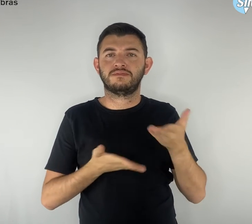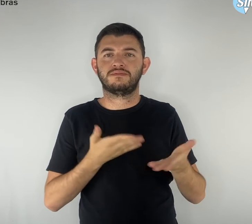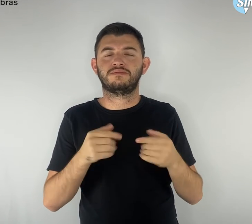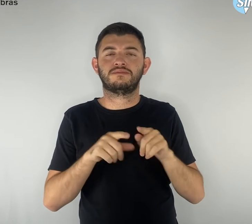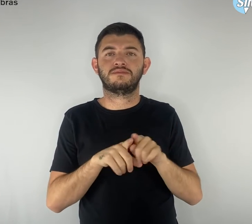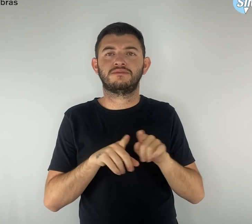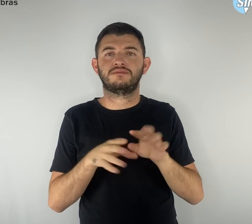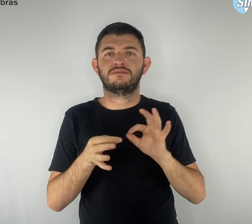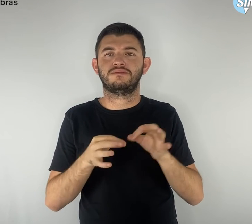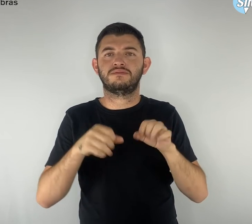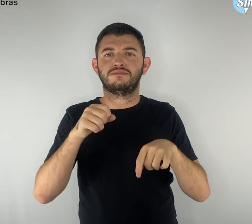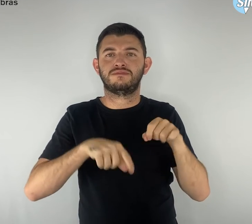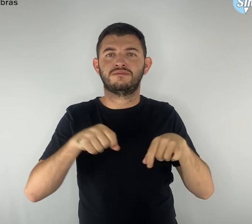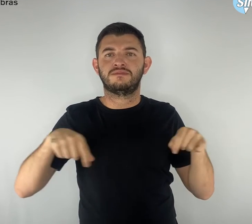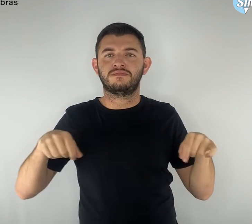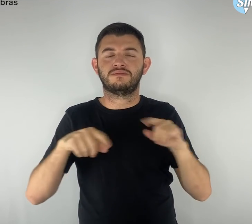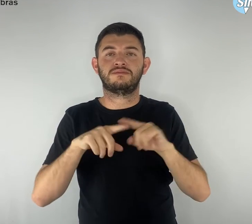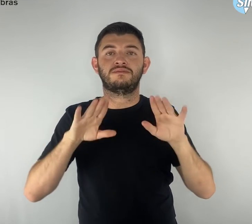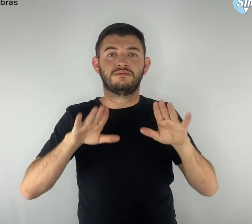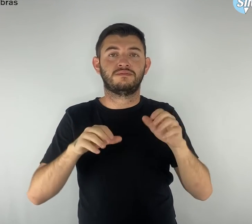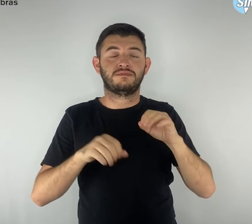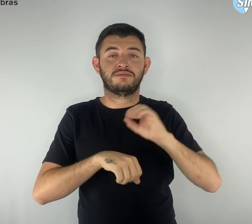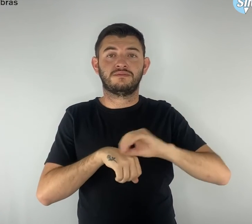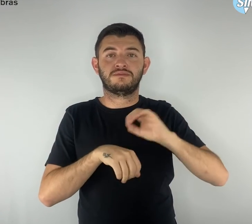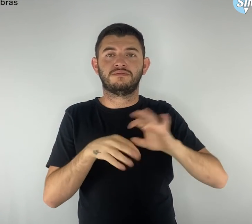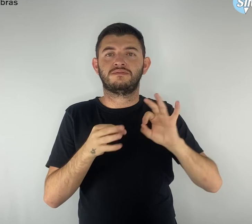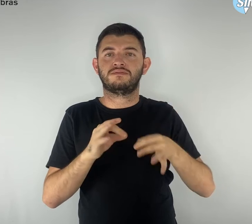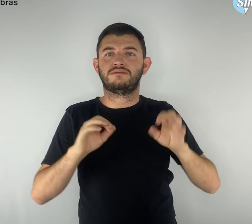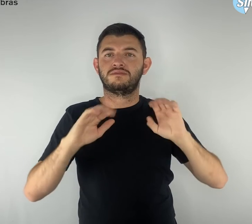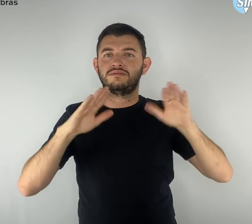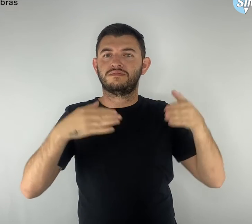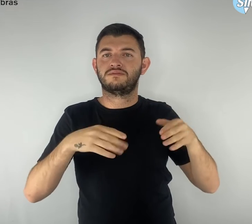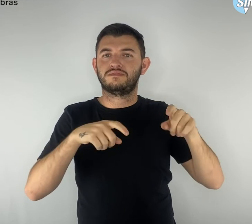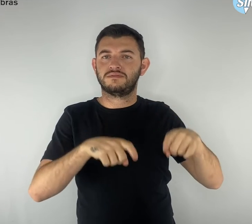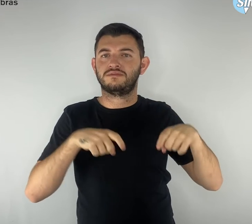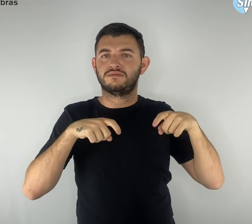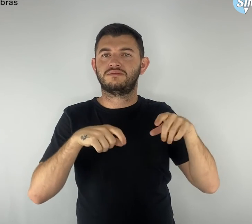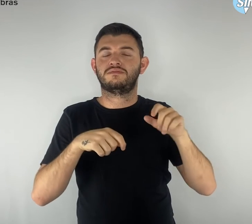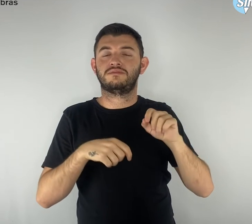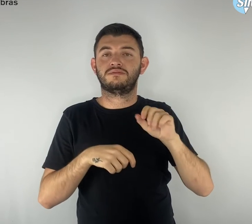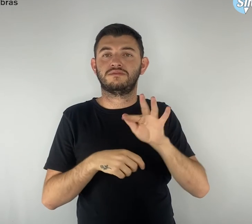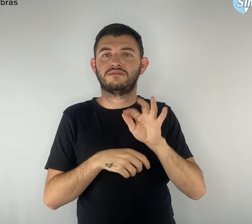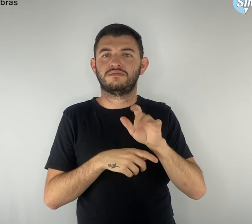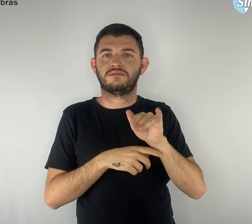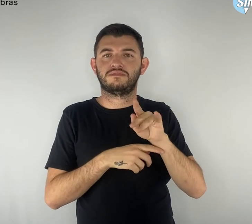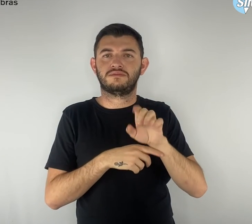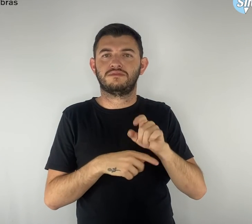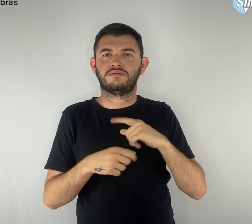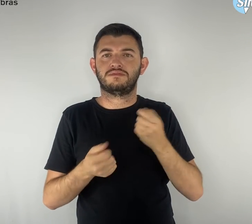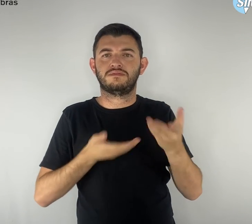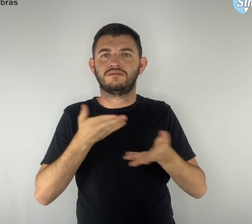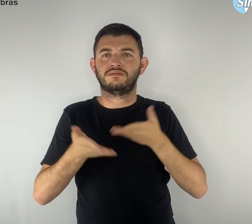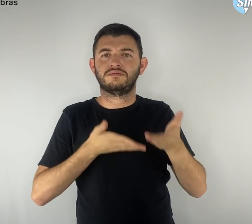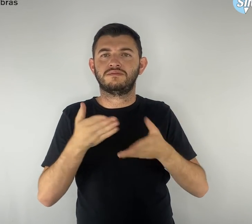oficina de hortas, por exemplo, Felipe faz uma abordagem bem rápida sobre a